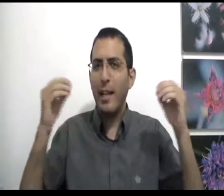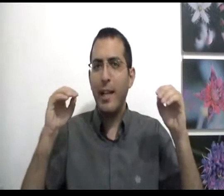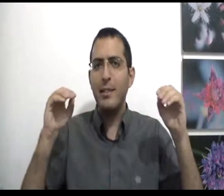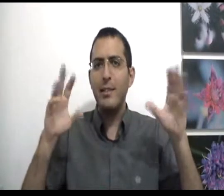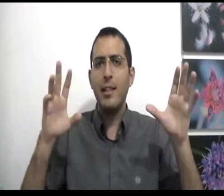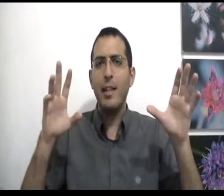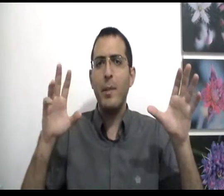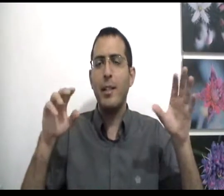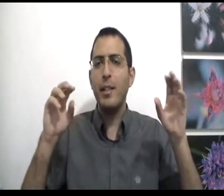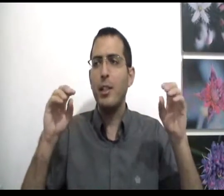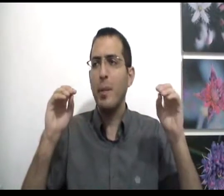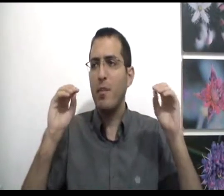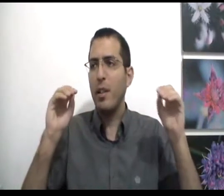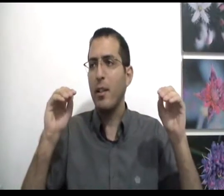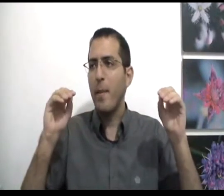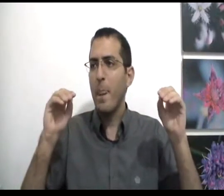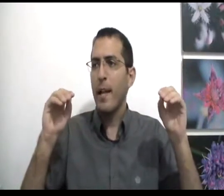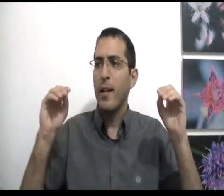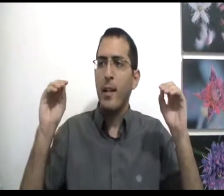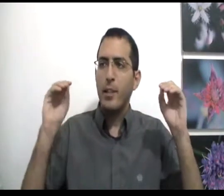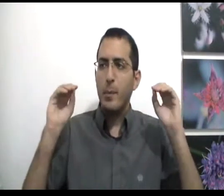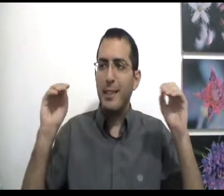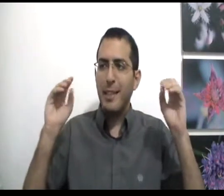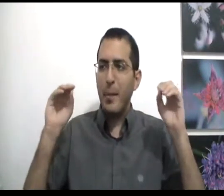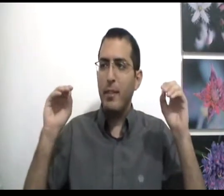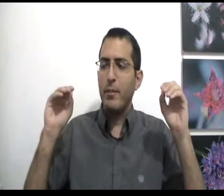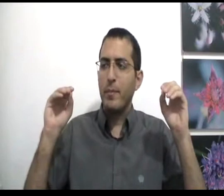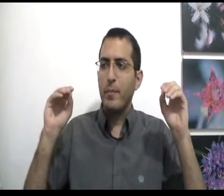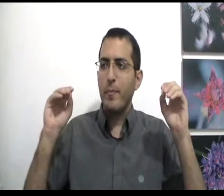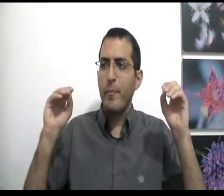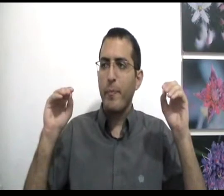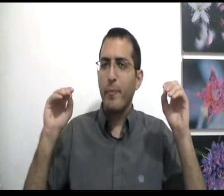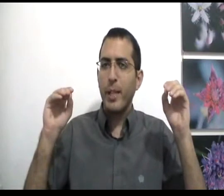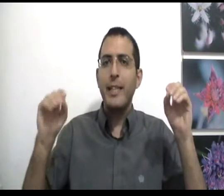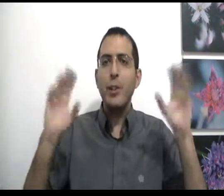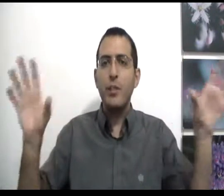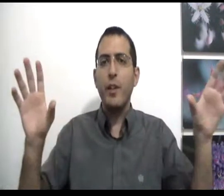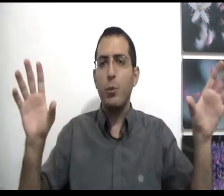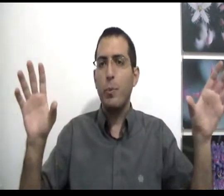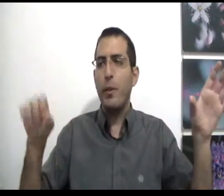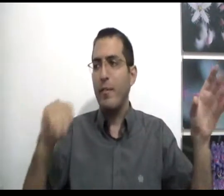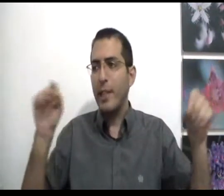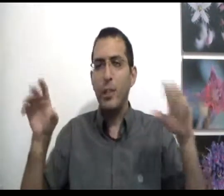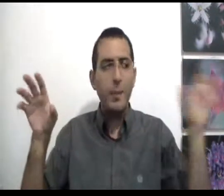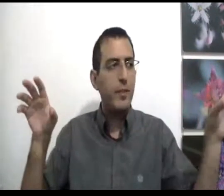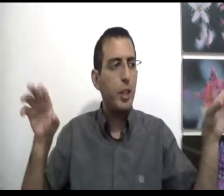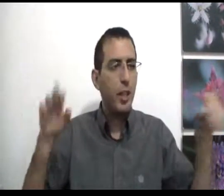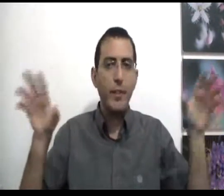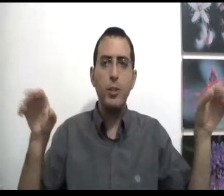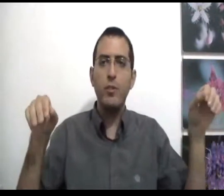להגיע לזה זה על ידי האמת על ידי שאדם מבין שמצד האמת יש נפרדות בעולם ויש אמת ושקר ויש טוב